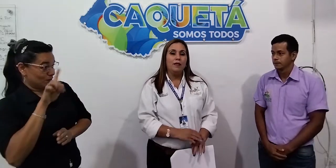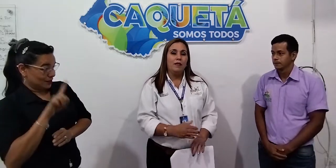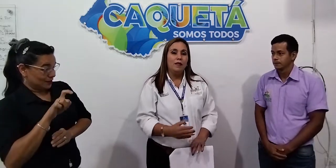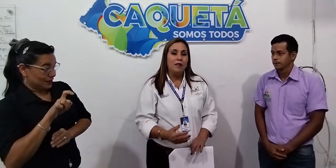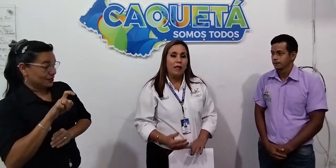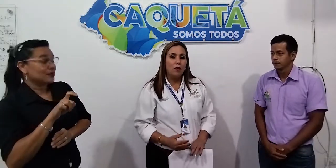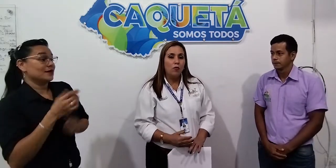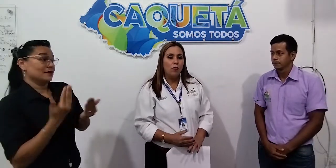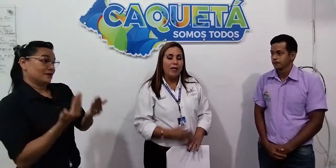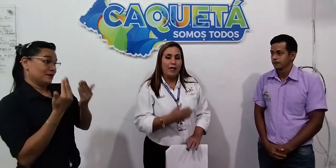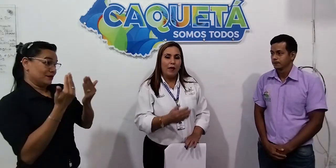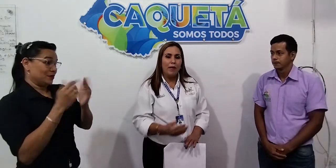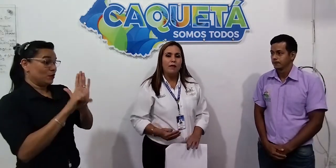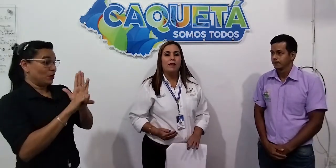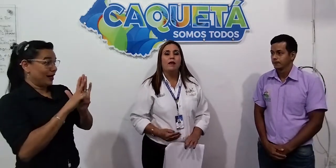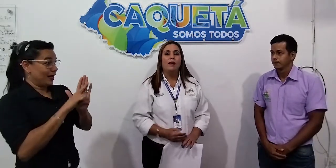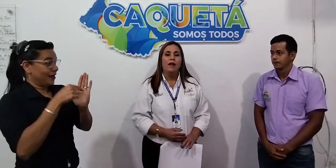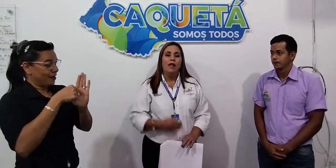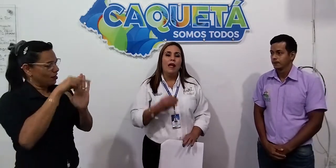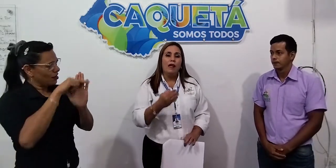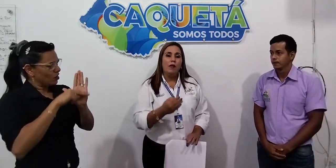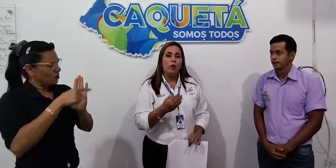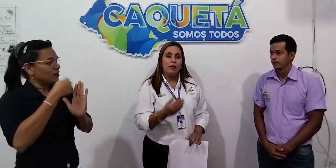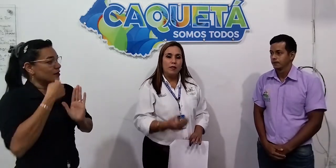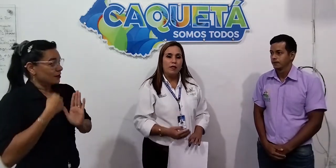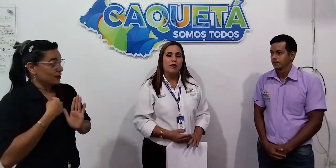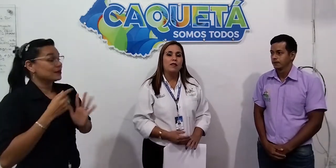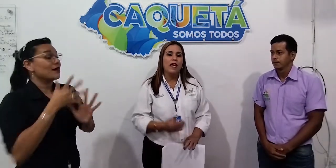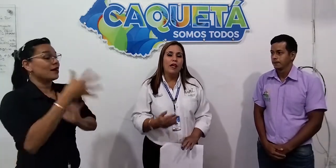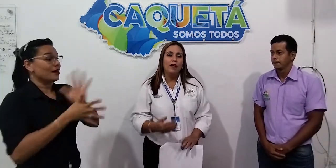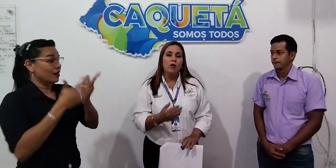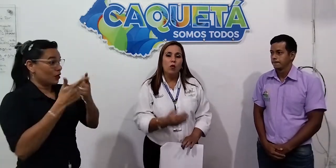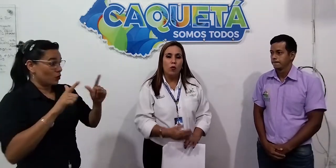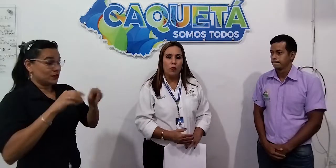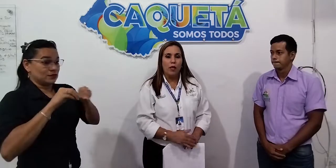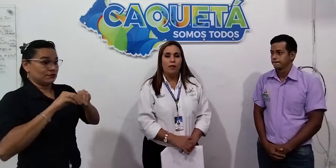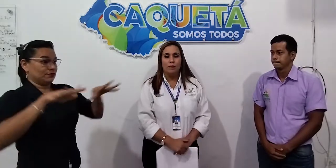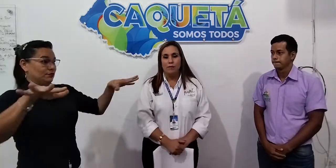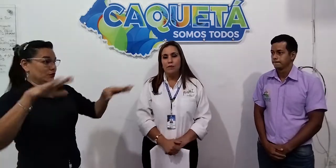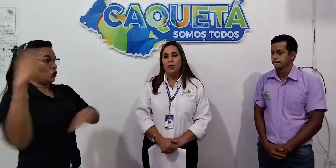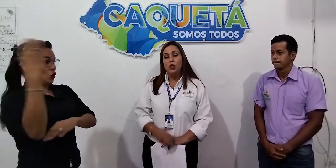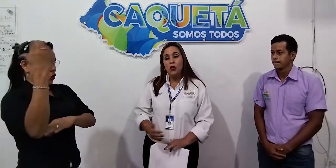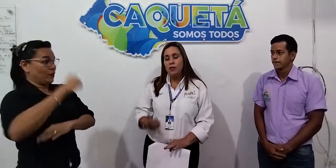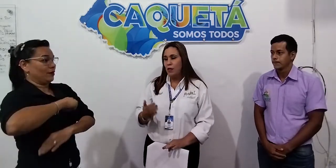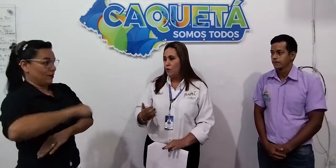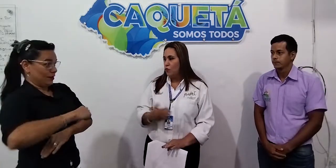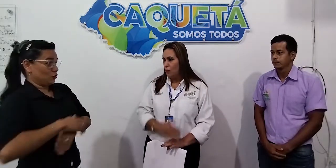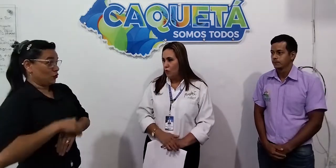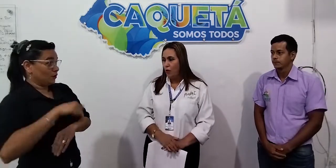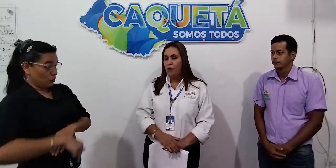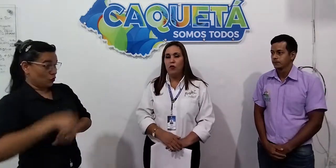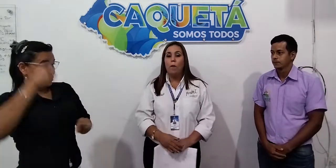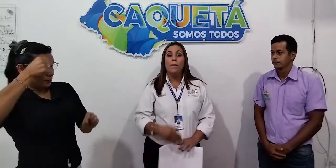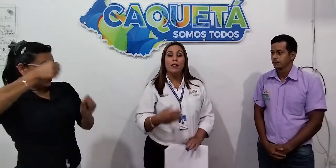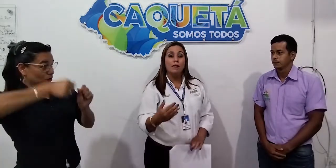reglamenta la lengua de señas en Colombia y hoy estamos conmemorando 25